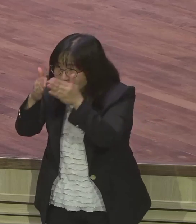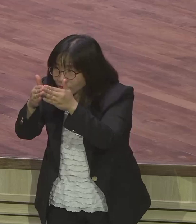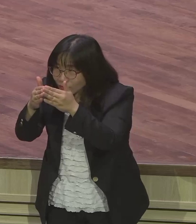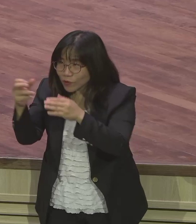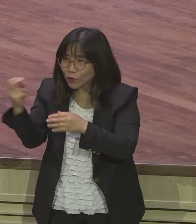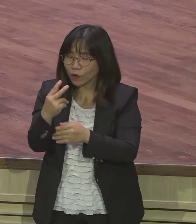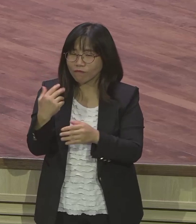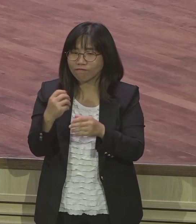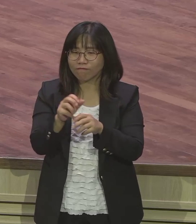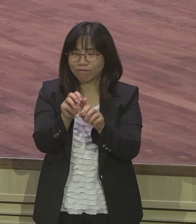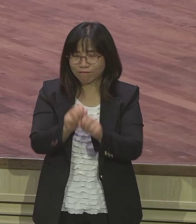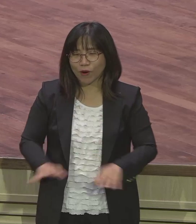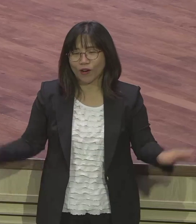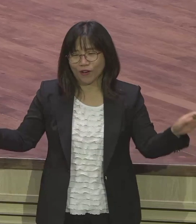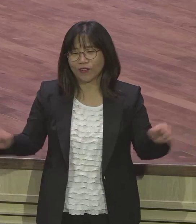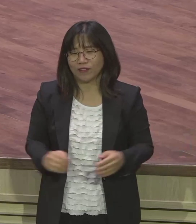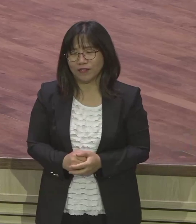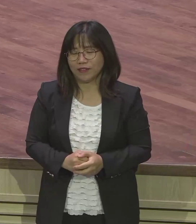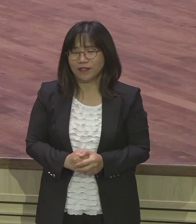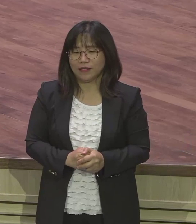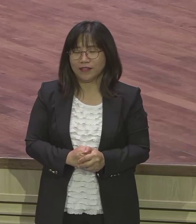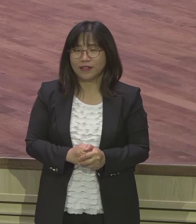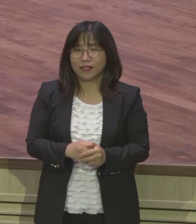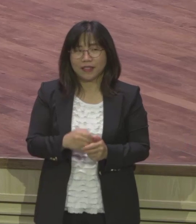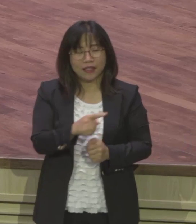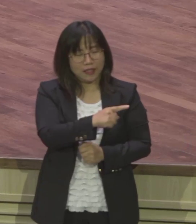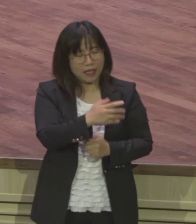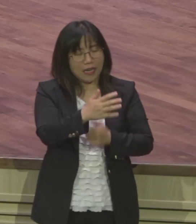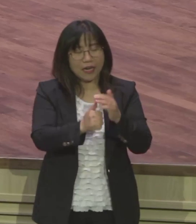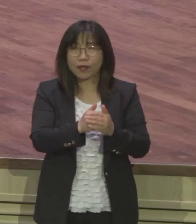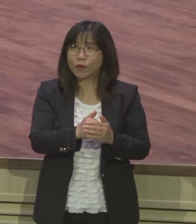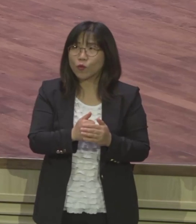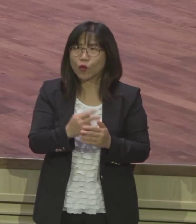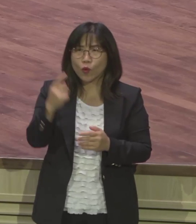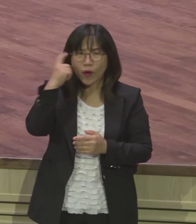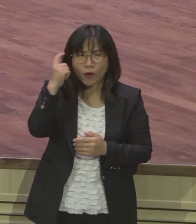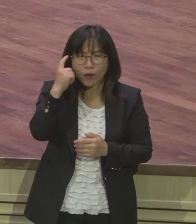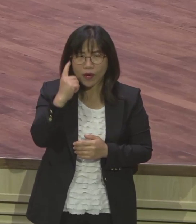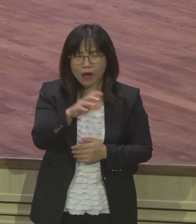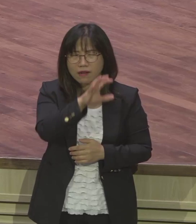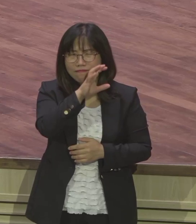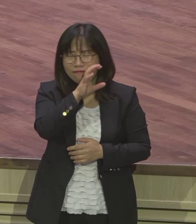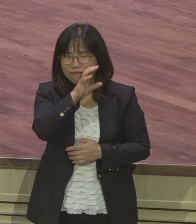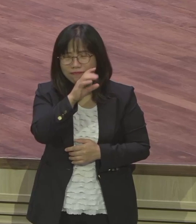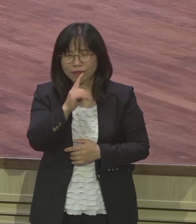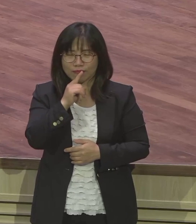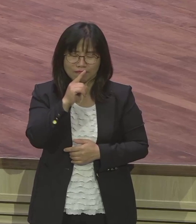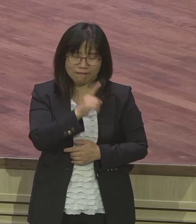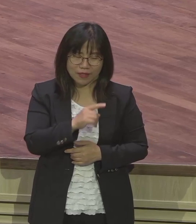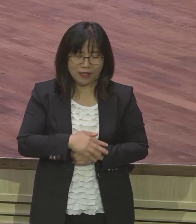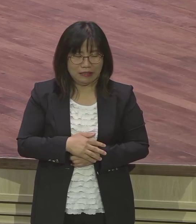그려놓고 하나님 살아있니 안 살아있니 기도해도 예배 드려도 헌금해도 별 수 없더라